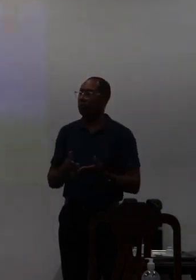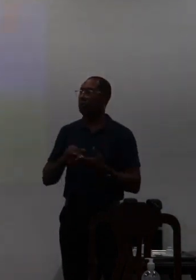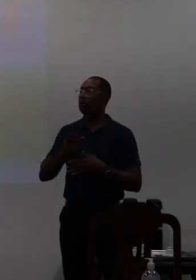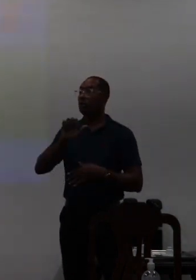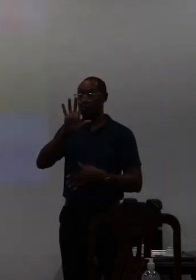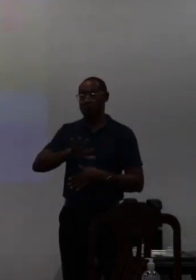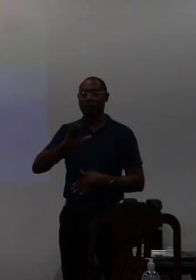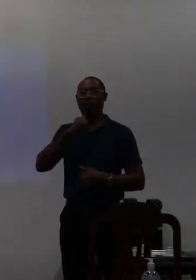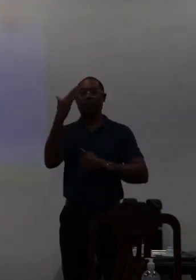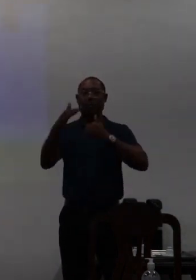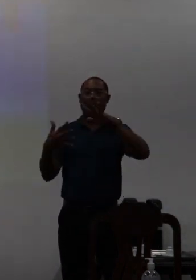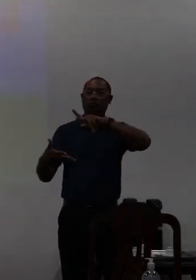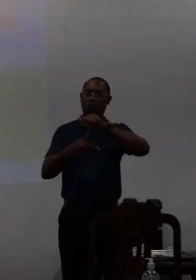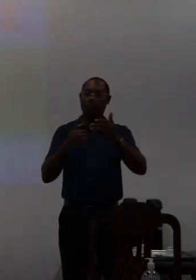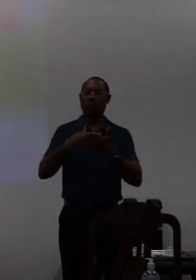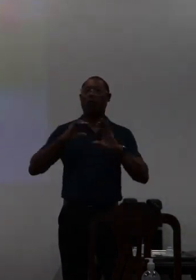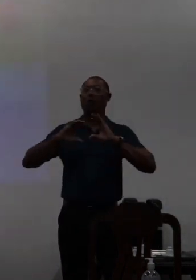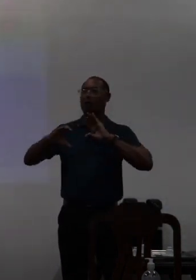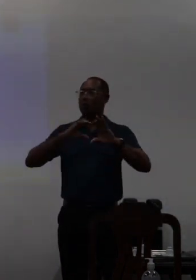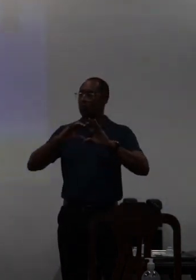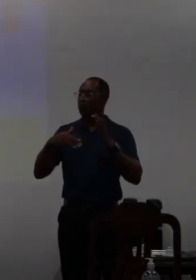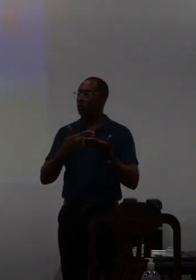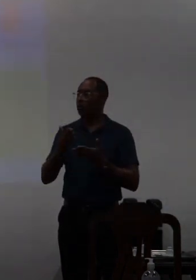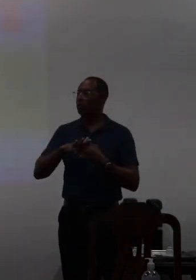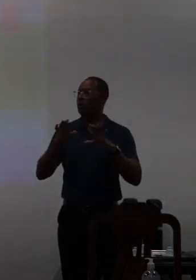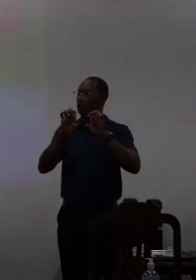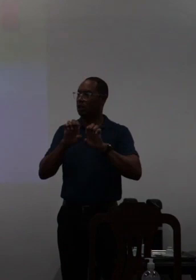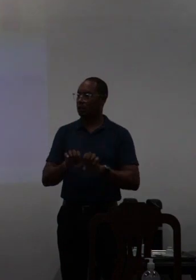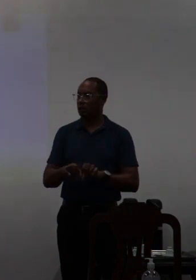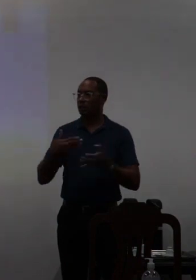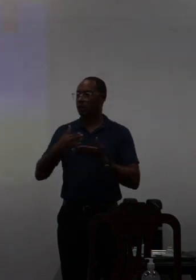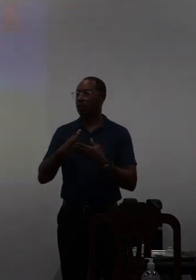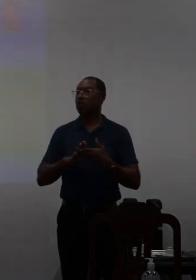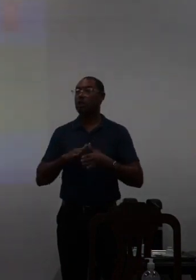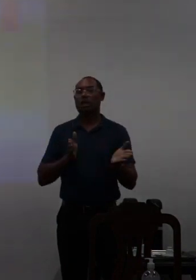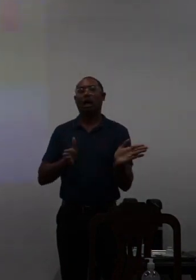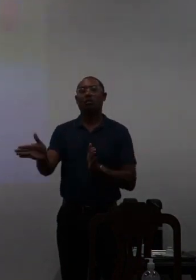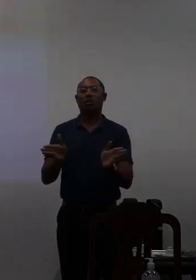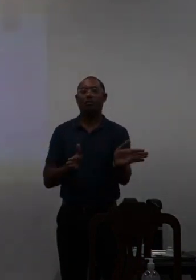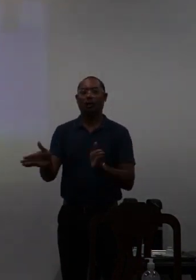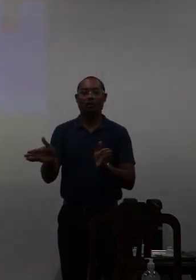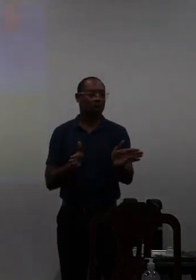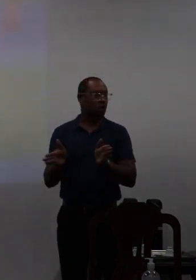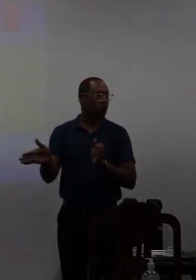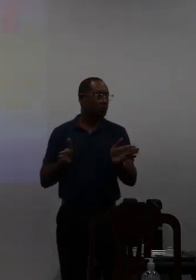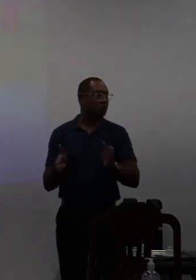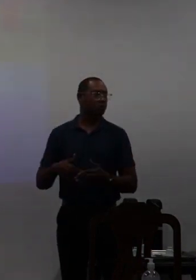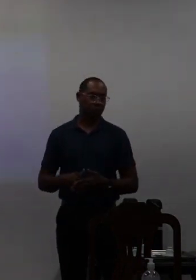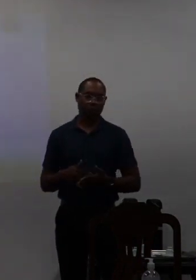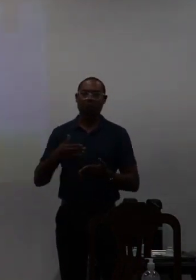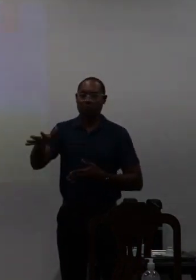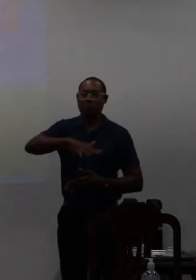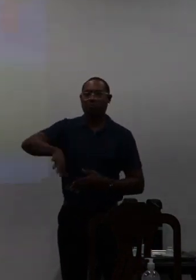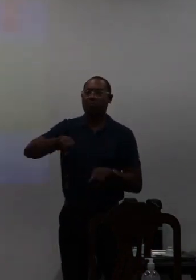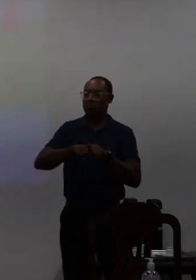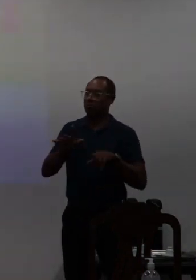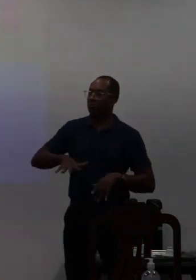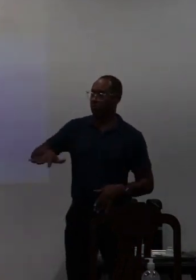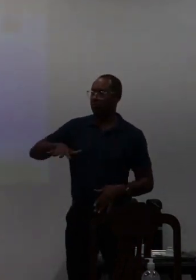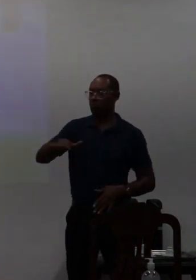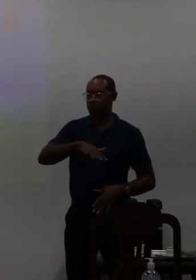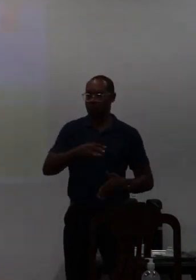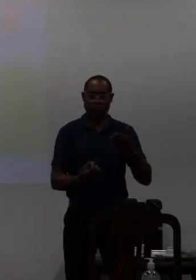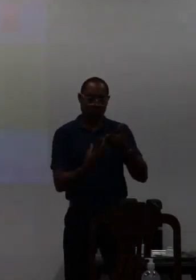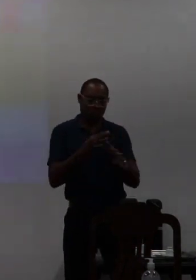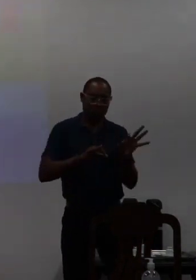internacionalização comunicação gestão infraestrutura de acessibilidade tá certo então essas áreas